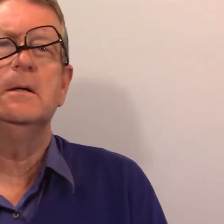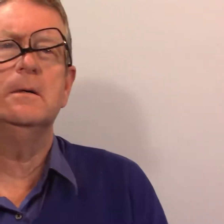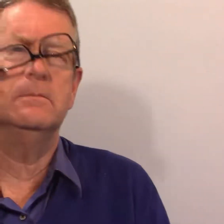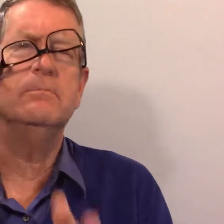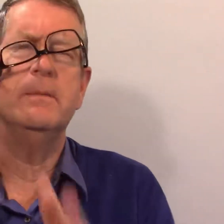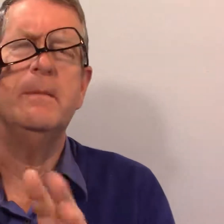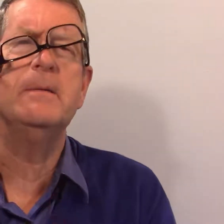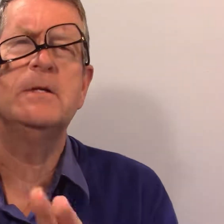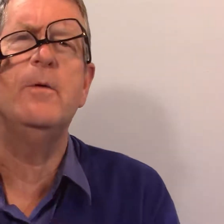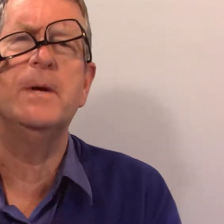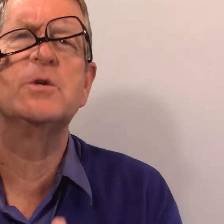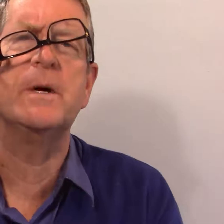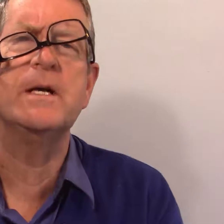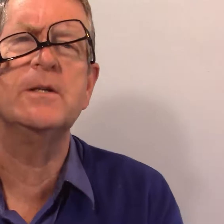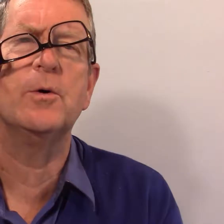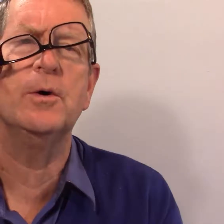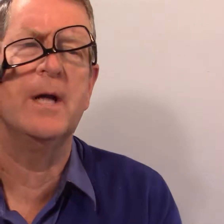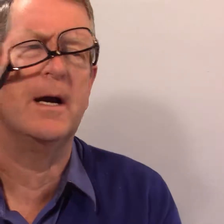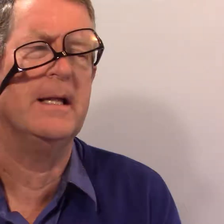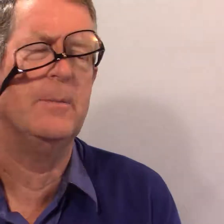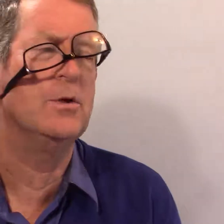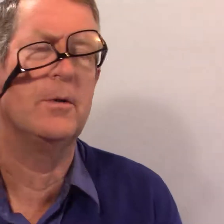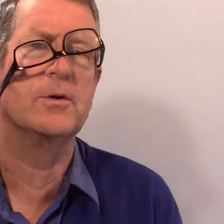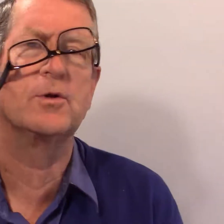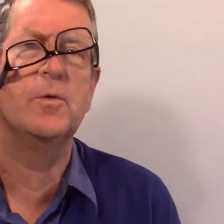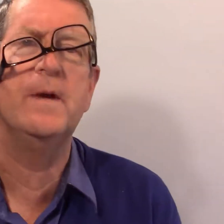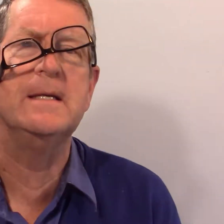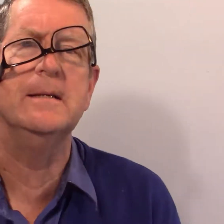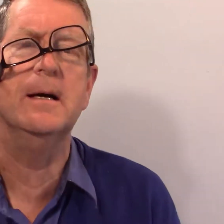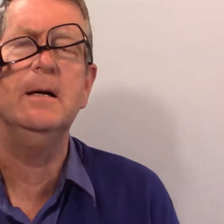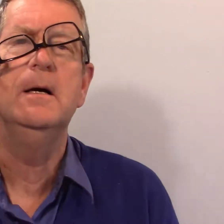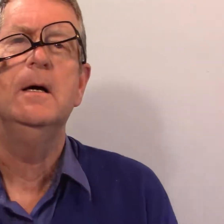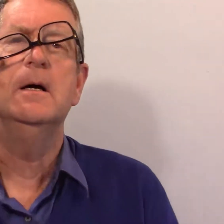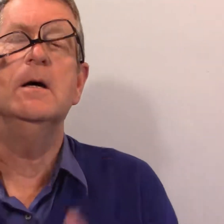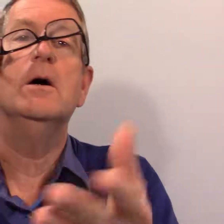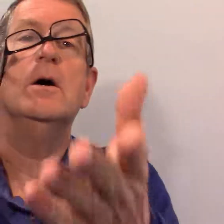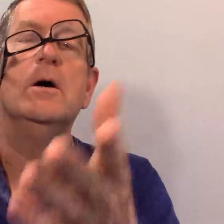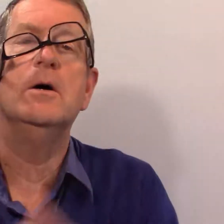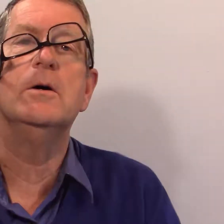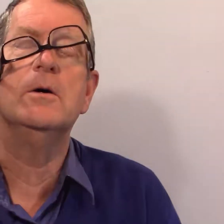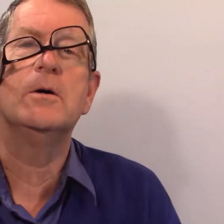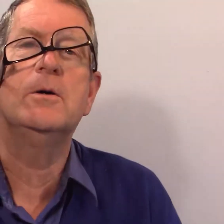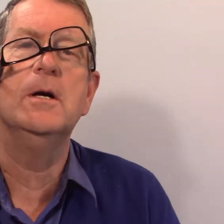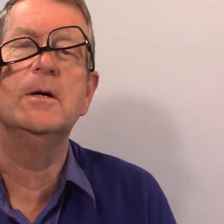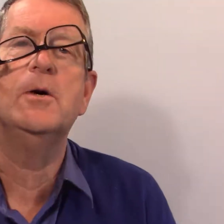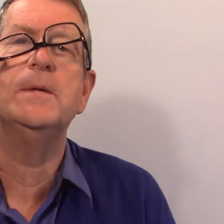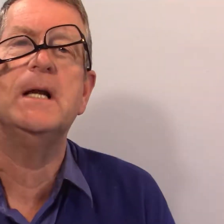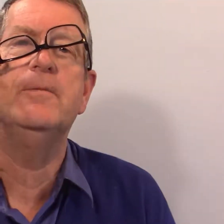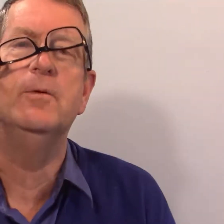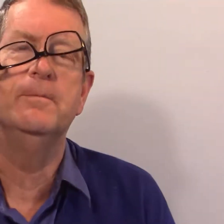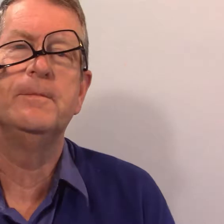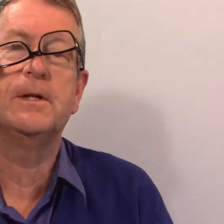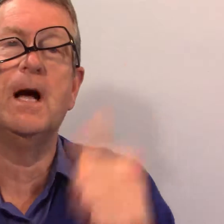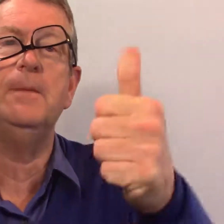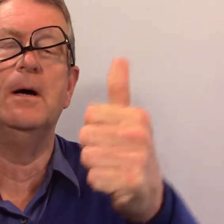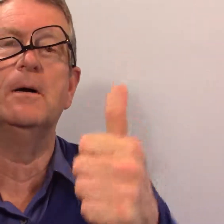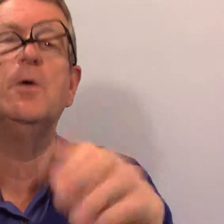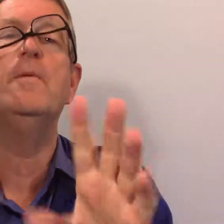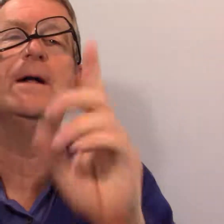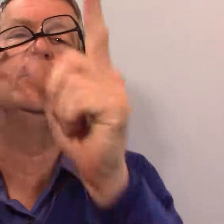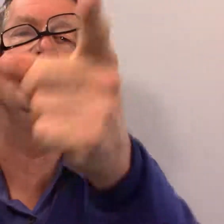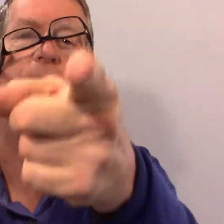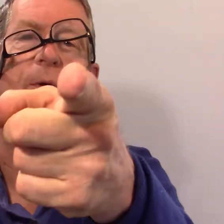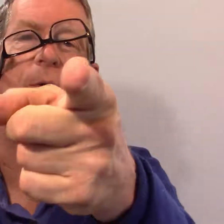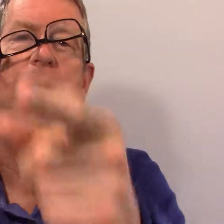hein ? Mais s'il vous plaît, soyez sérieux, il n a rien d'amusant dans ce que je fais ici, hein ? Comment allez-vous ? Très bien.